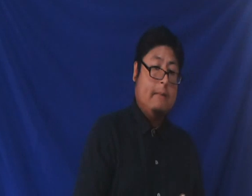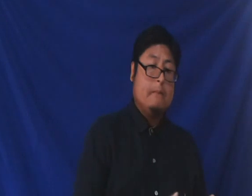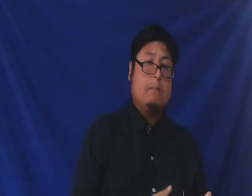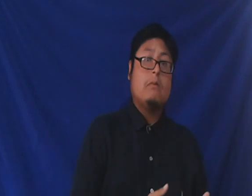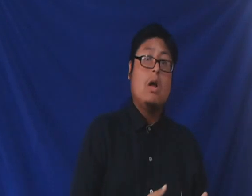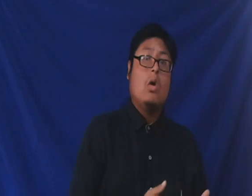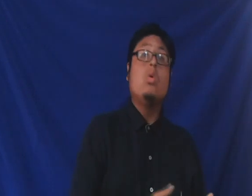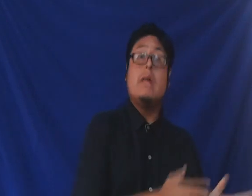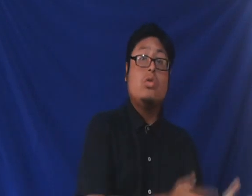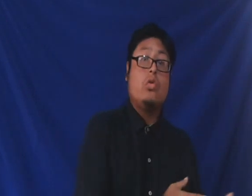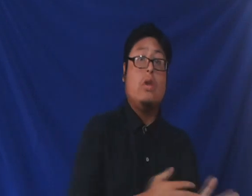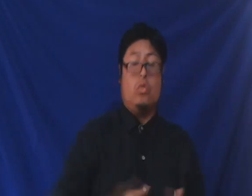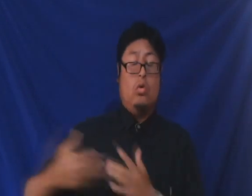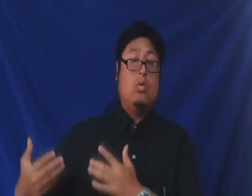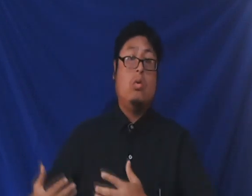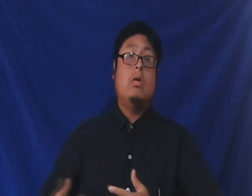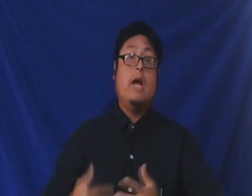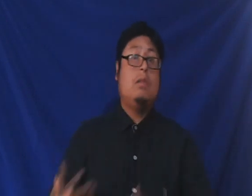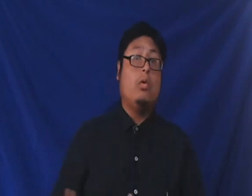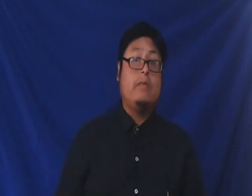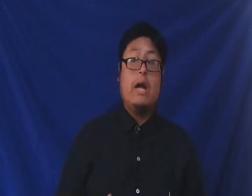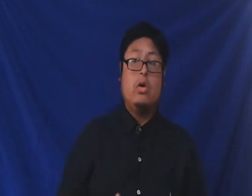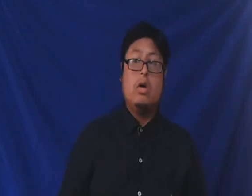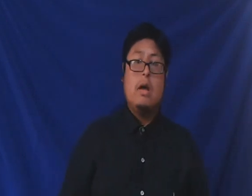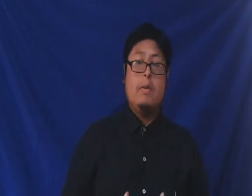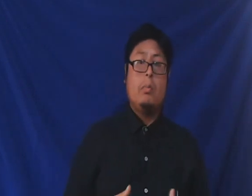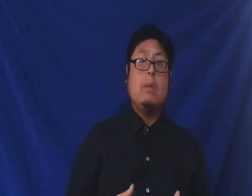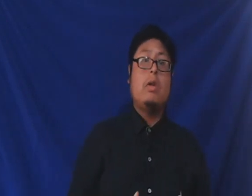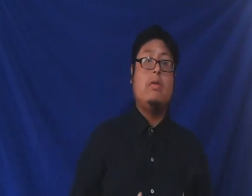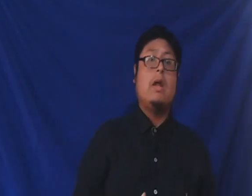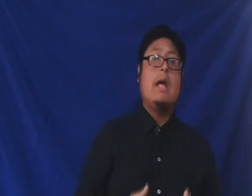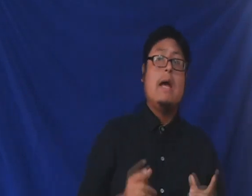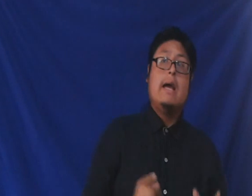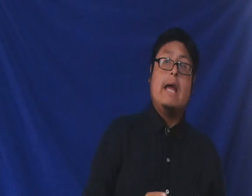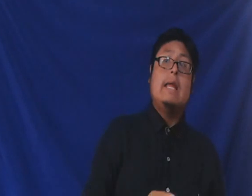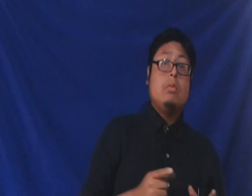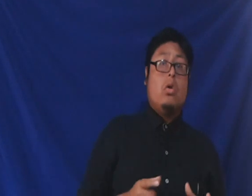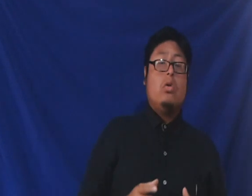un retroceso espontáneo, pero podemos decir que Nimrod